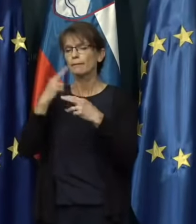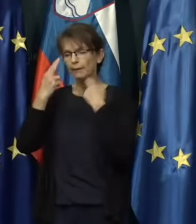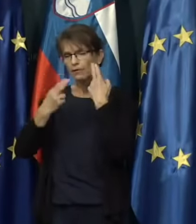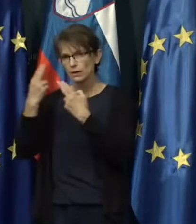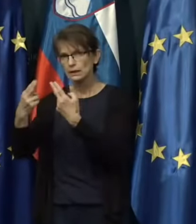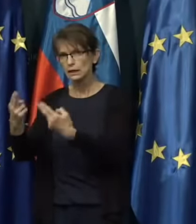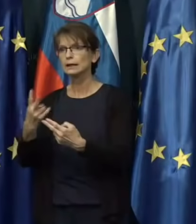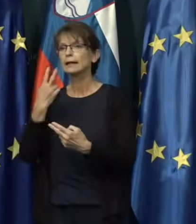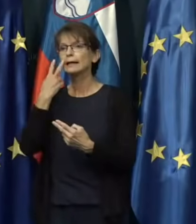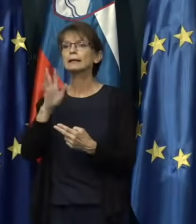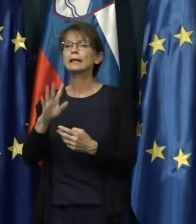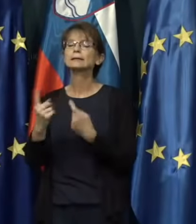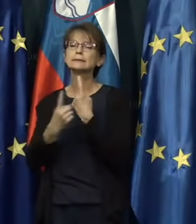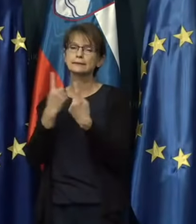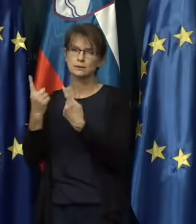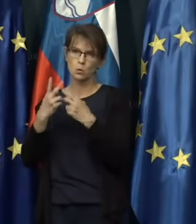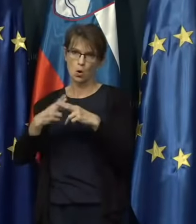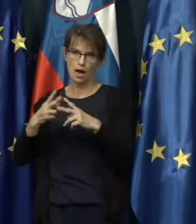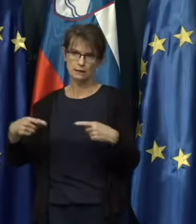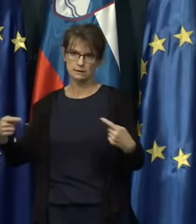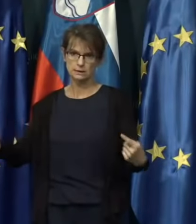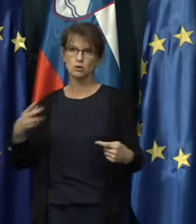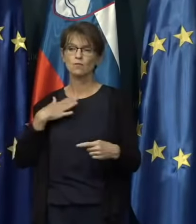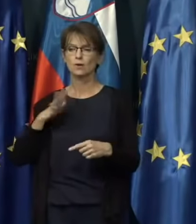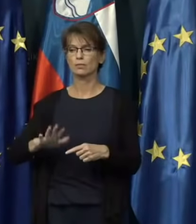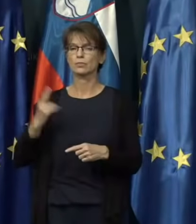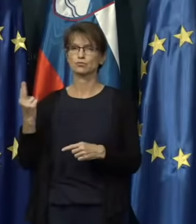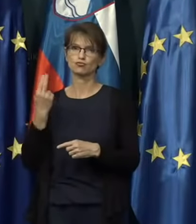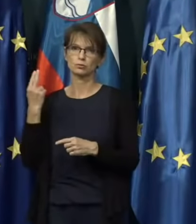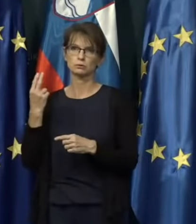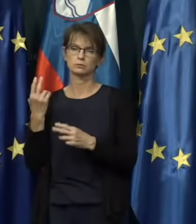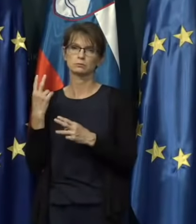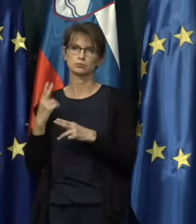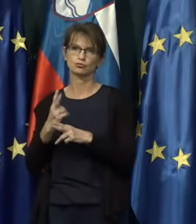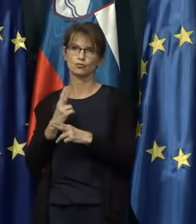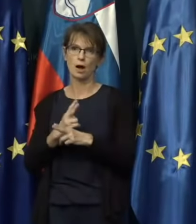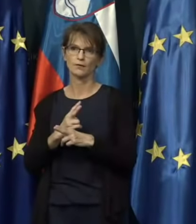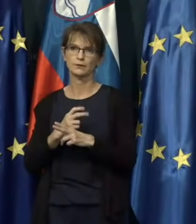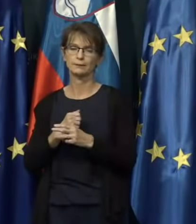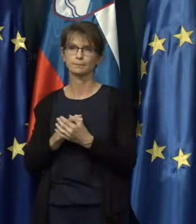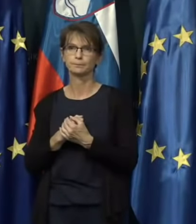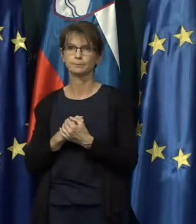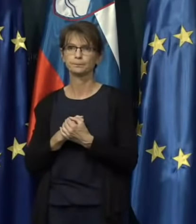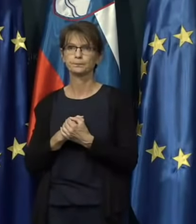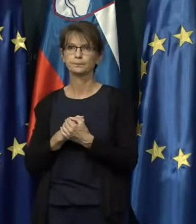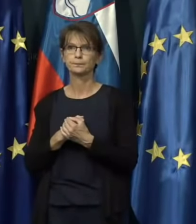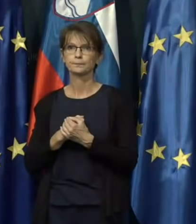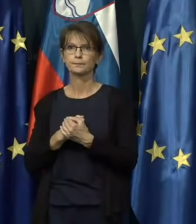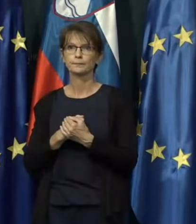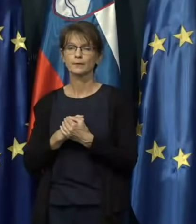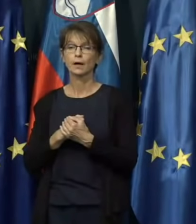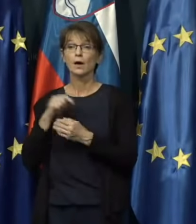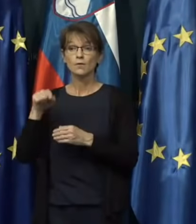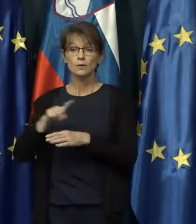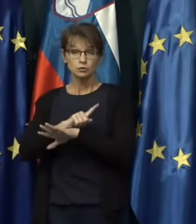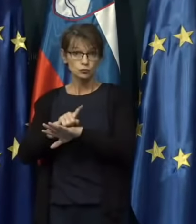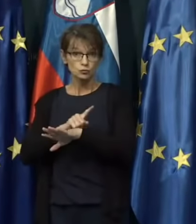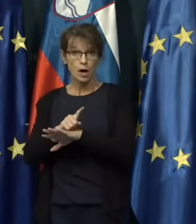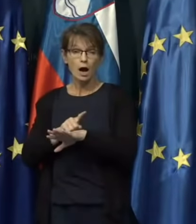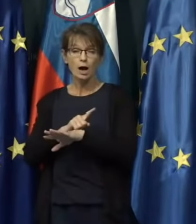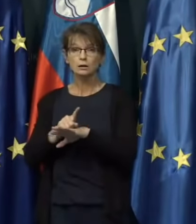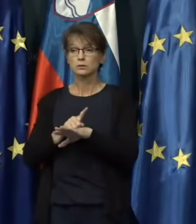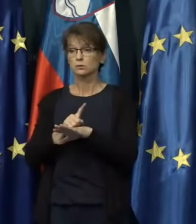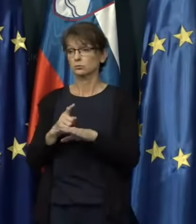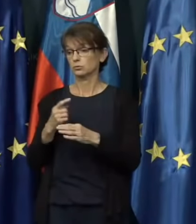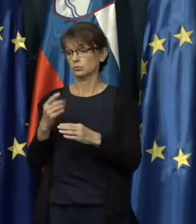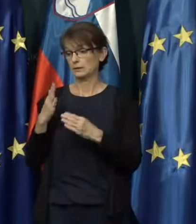epidemiološko situacijo v naši državi. V tem času se vsega, da v